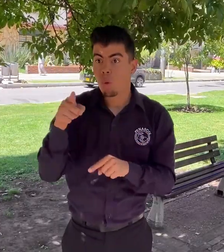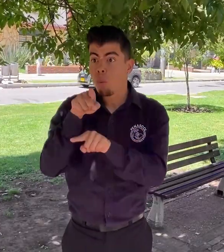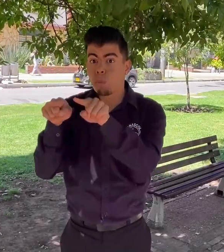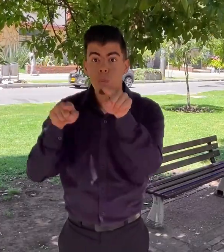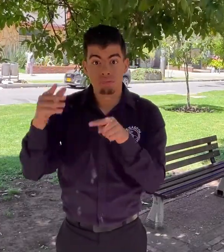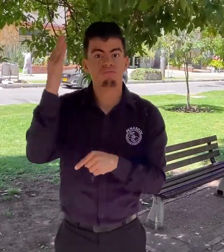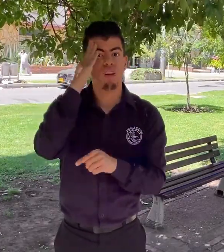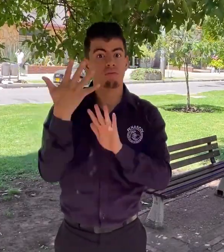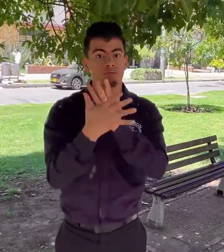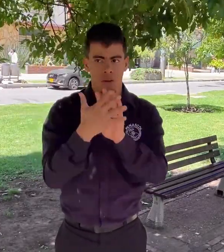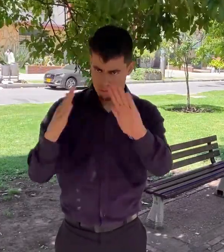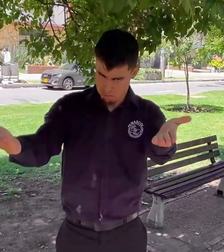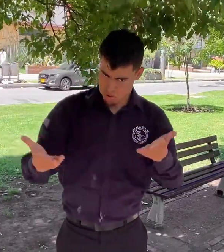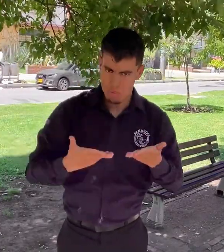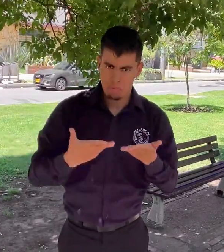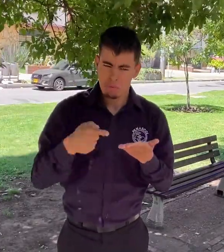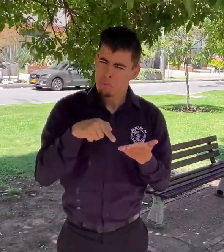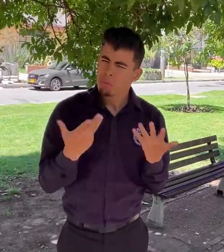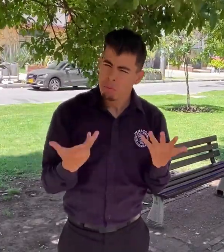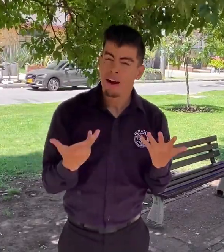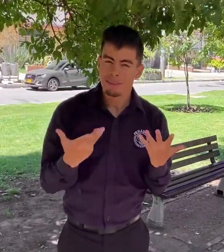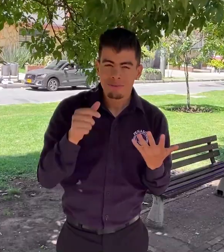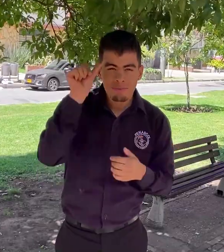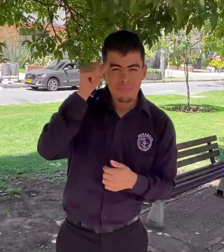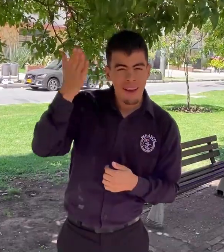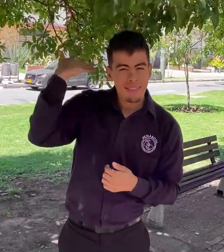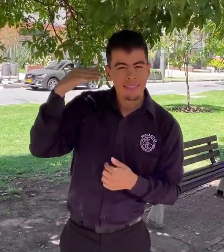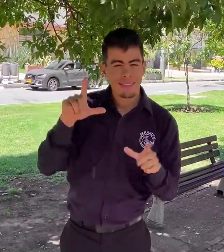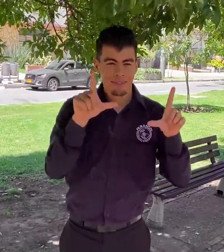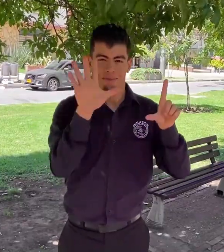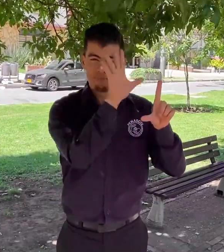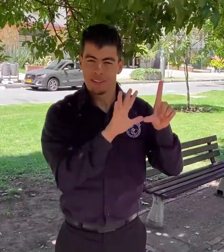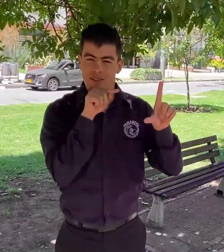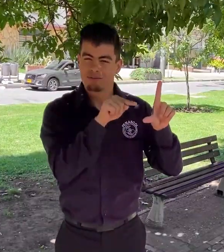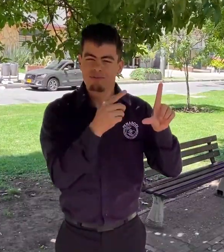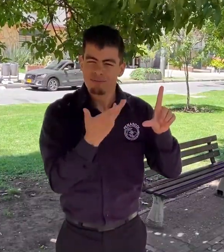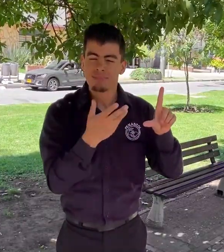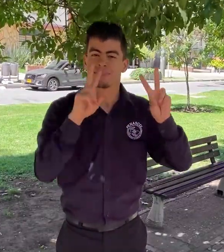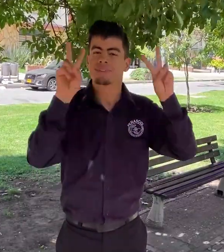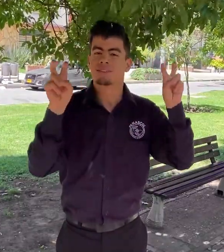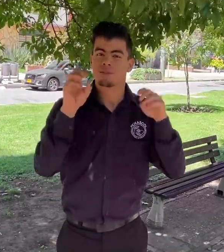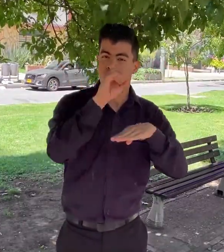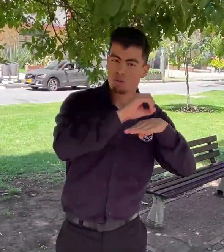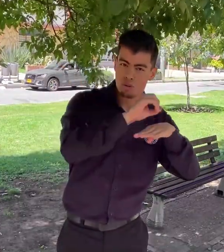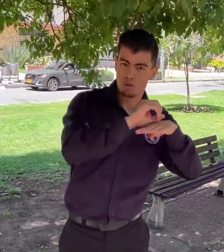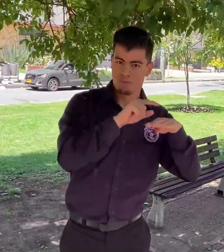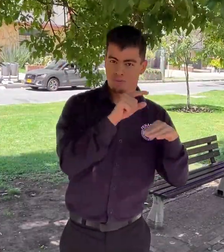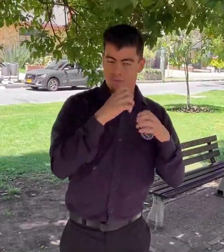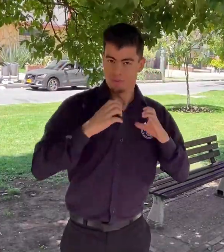para que hablemos sobre... ¿Recuerdan los videos anteriores sobre qué es una organización de la sociedad civil y